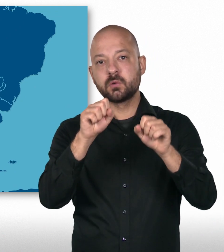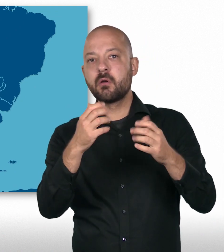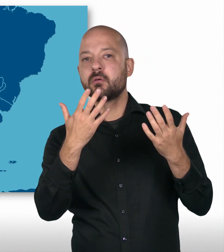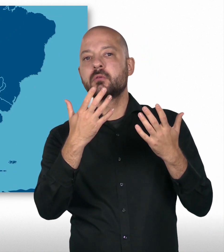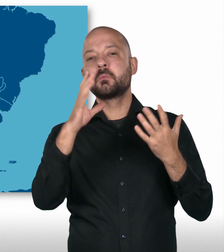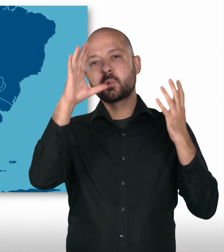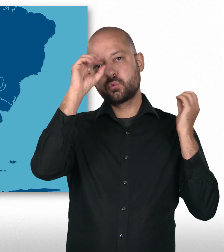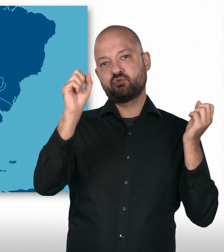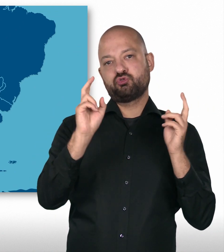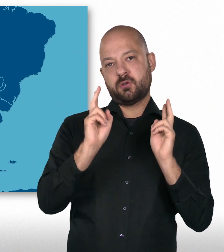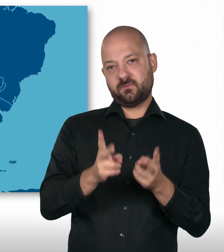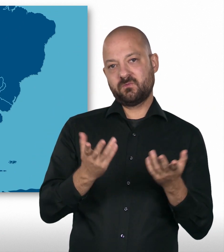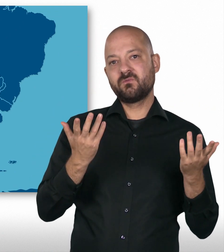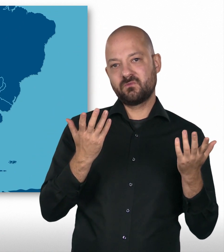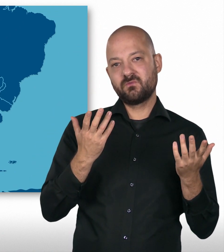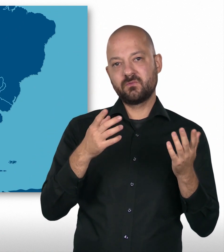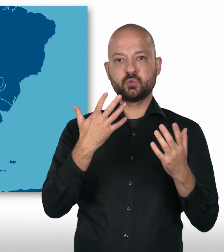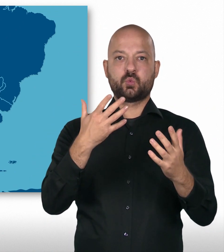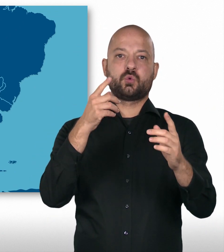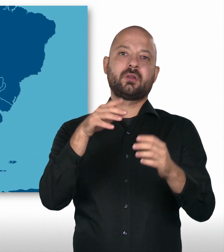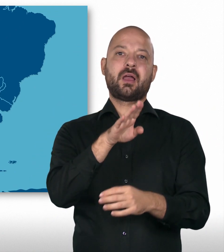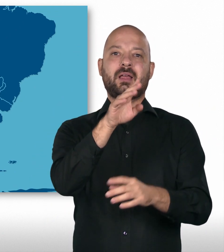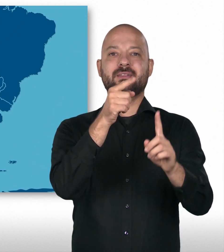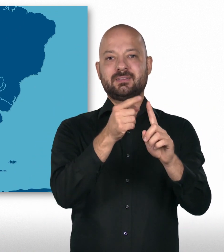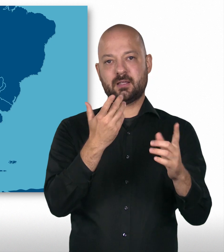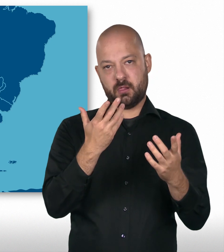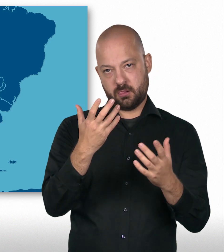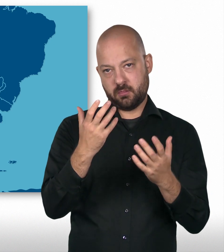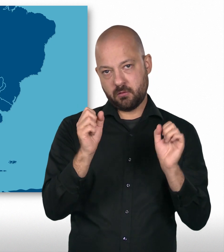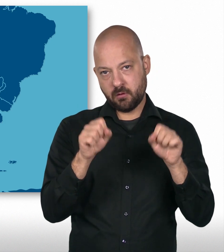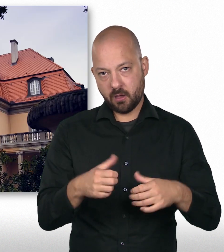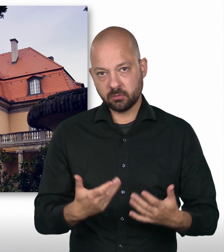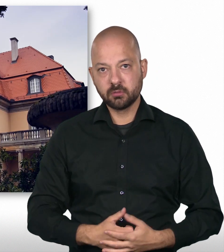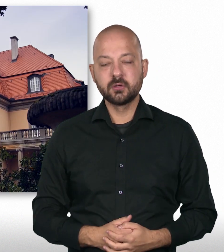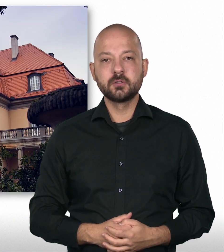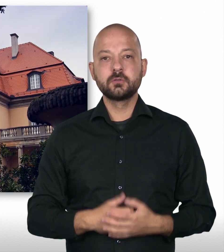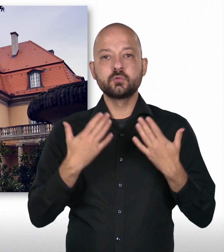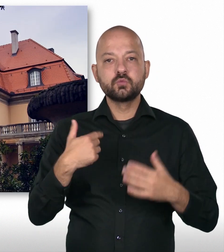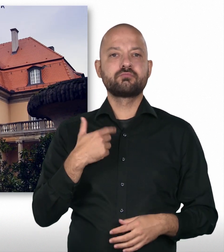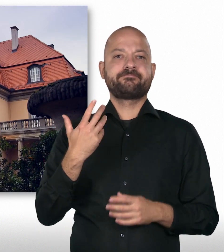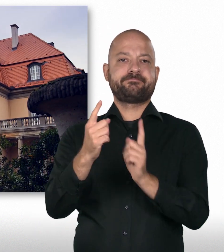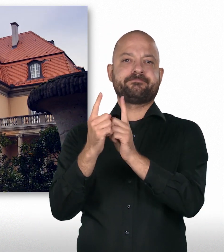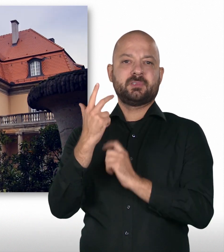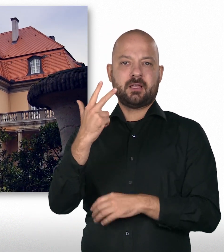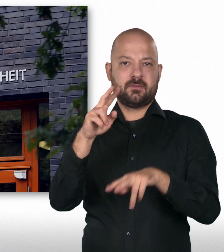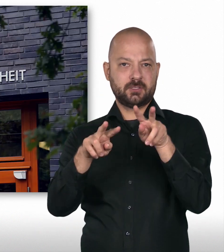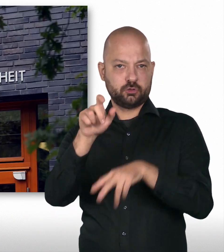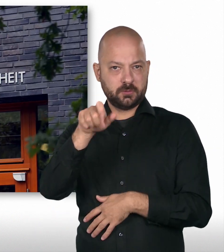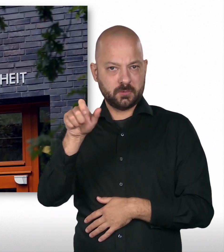das Karriereziel Botschafterin, Botschafter erreichen. Ich treffe jetzt gleich drei verschiedene Menschen, die sich alle für eine